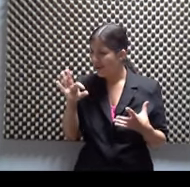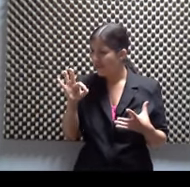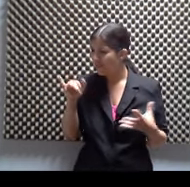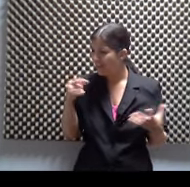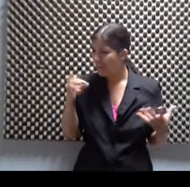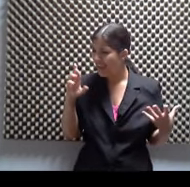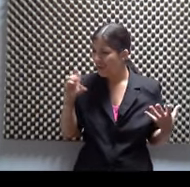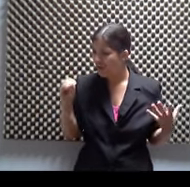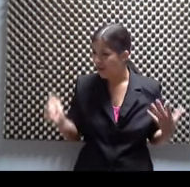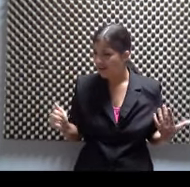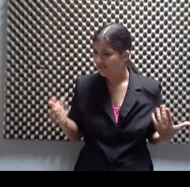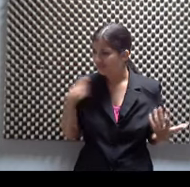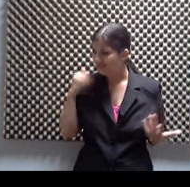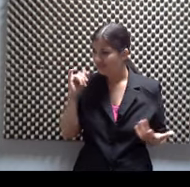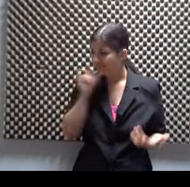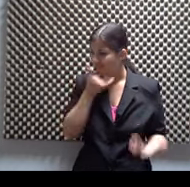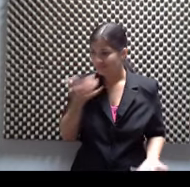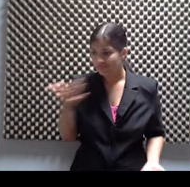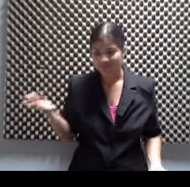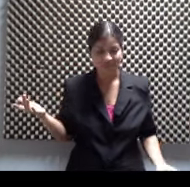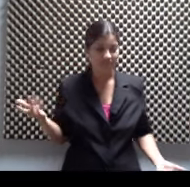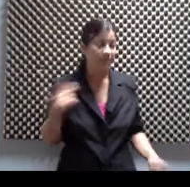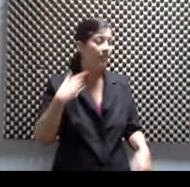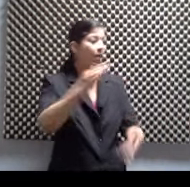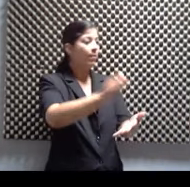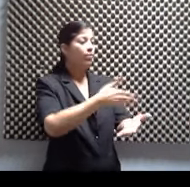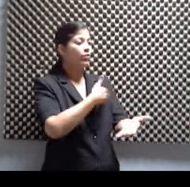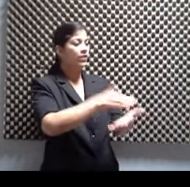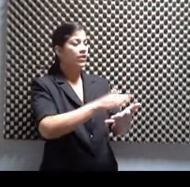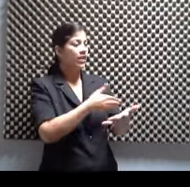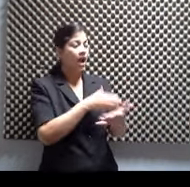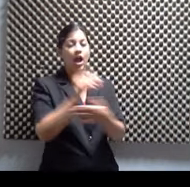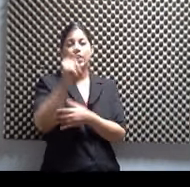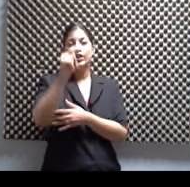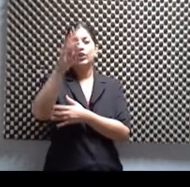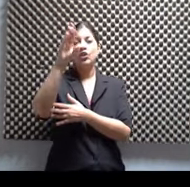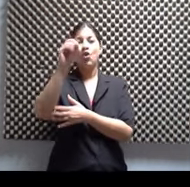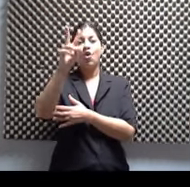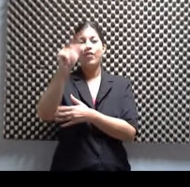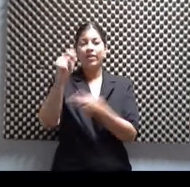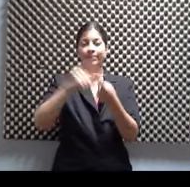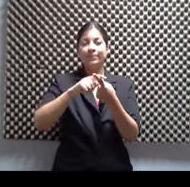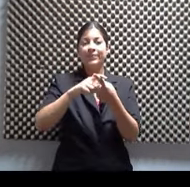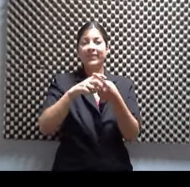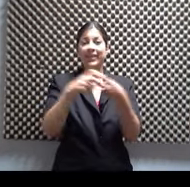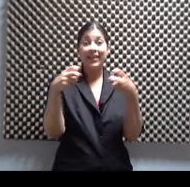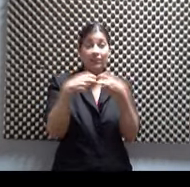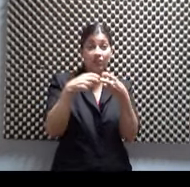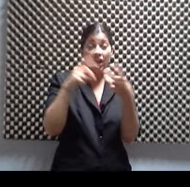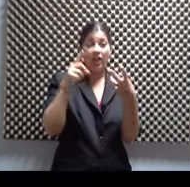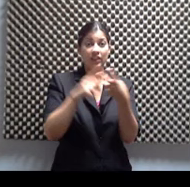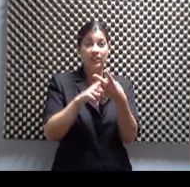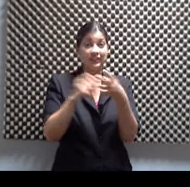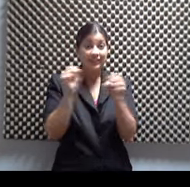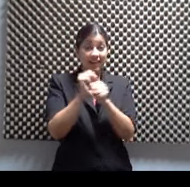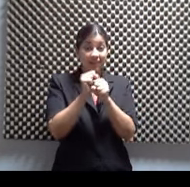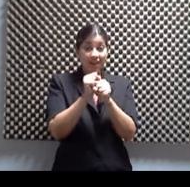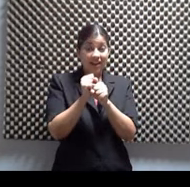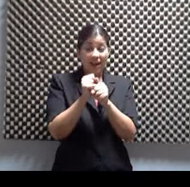bien interesante. Esa la pregunta. Música campesina, trova, electrónica, trabajada por Pedro Juan Rivera, que es un